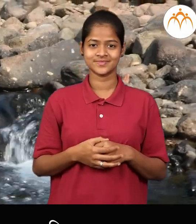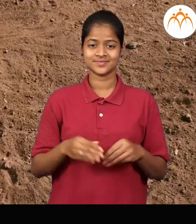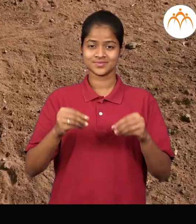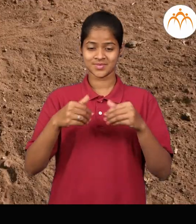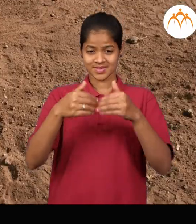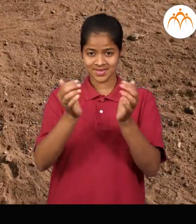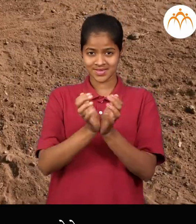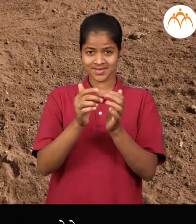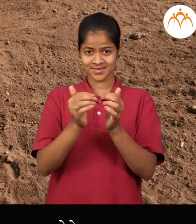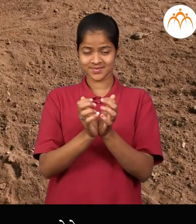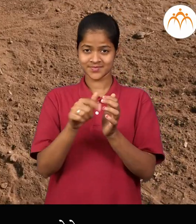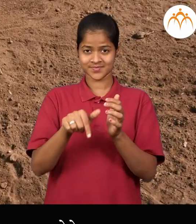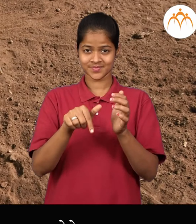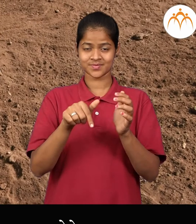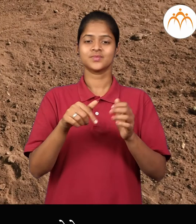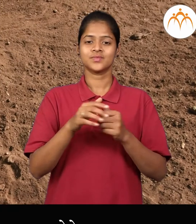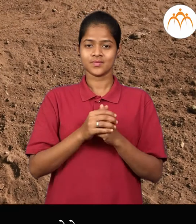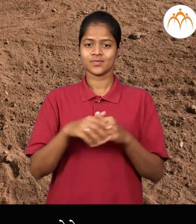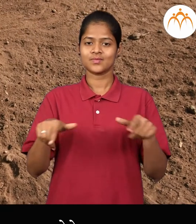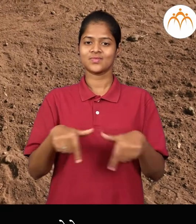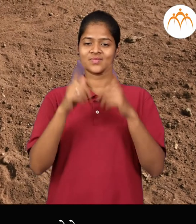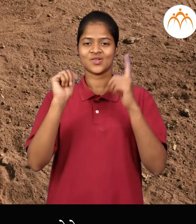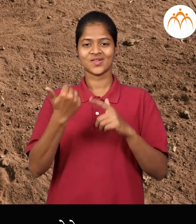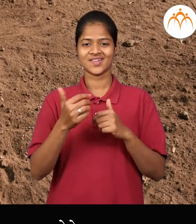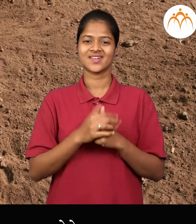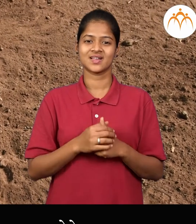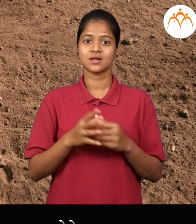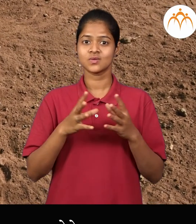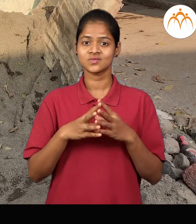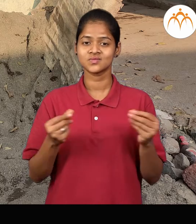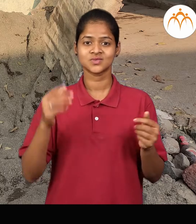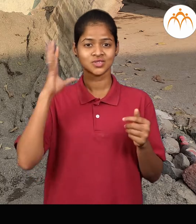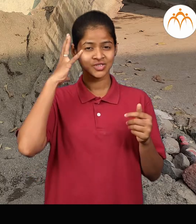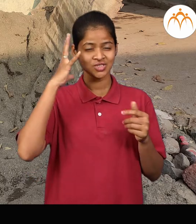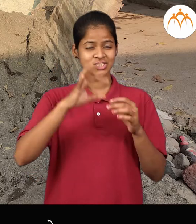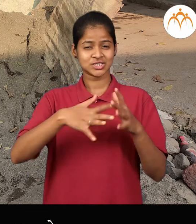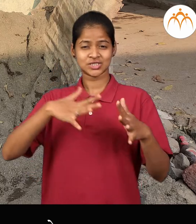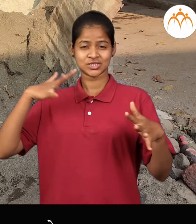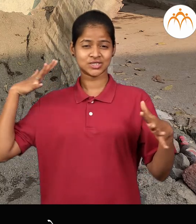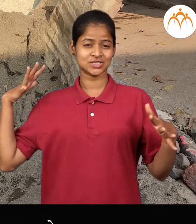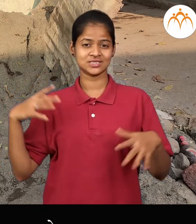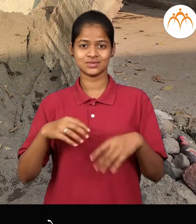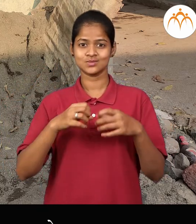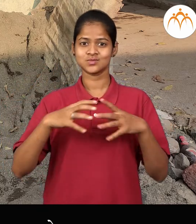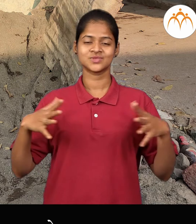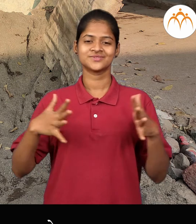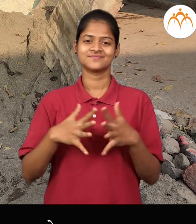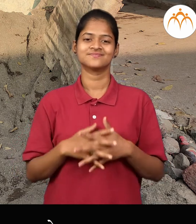माती, कुंडित माती भरून, रोप लावता येते, वालू, उन्हालयात, वालू, खूप